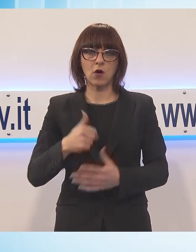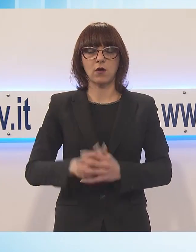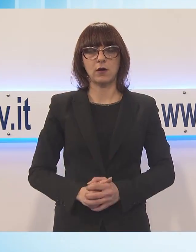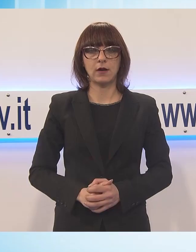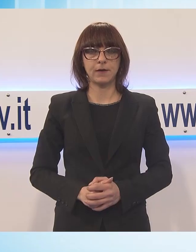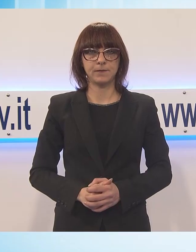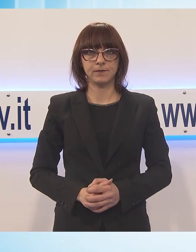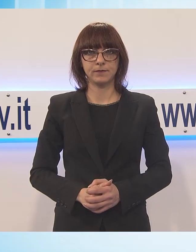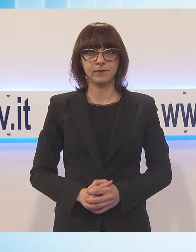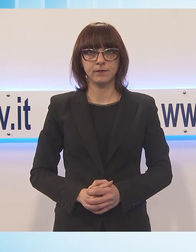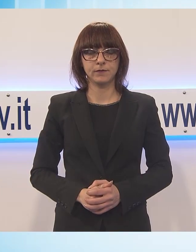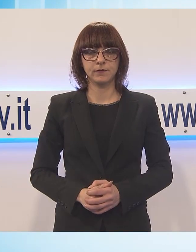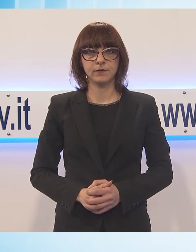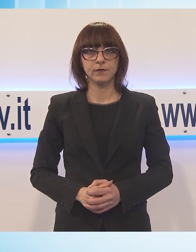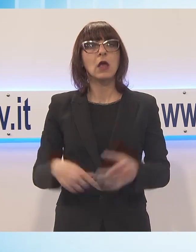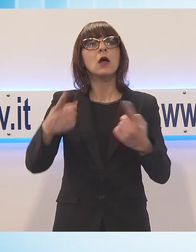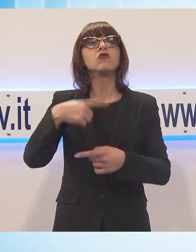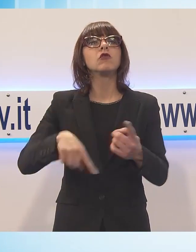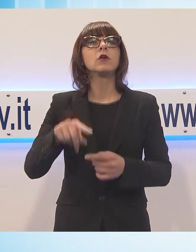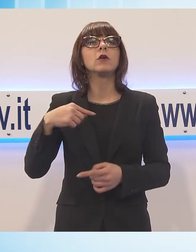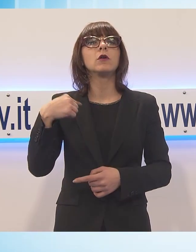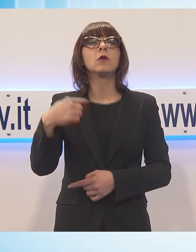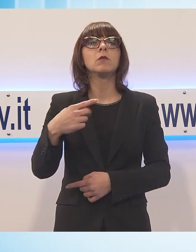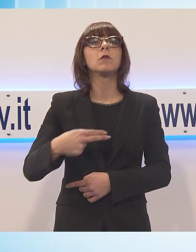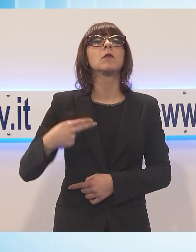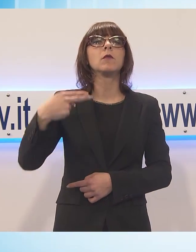intitolata all'indimenticabile Michela Fanini.